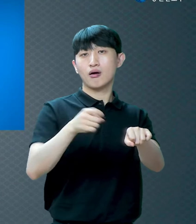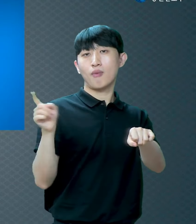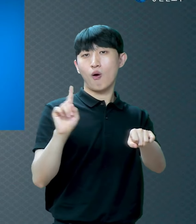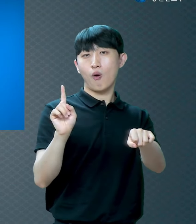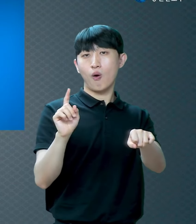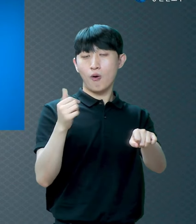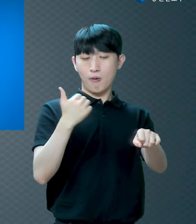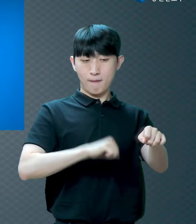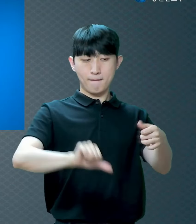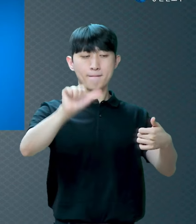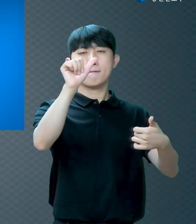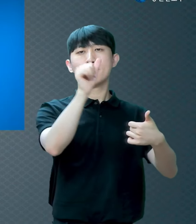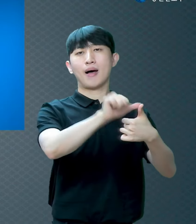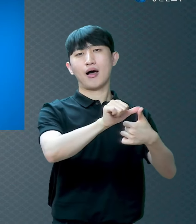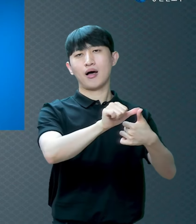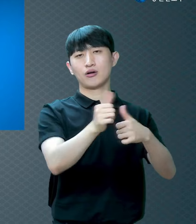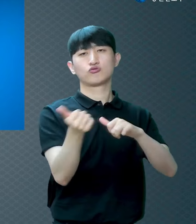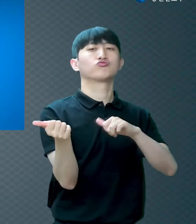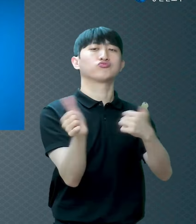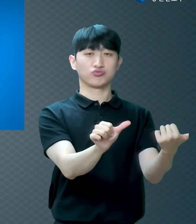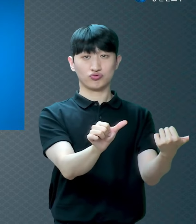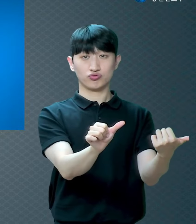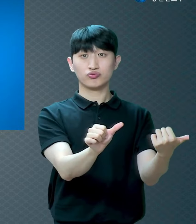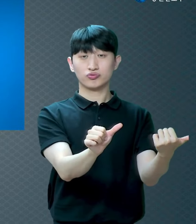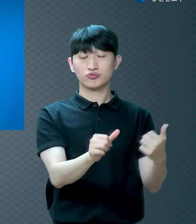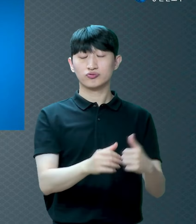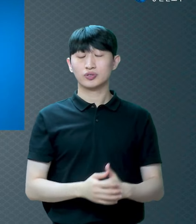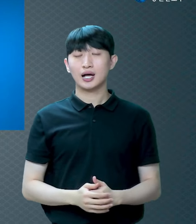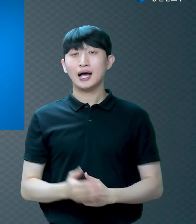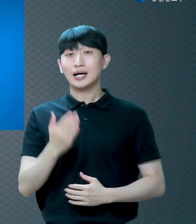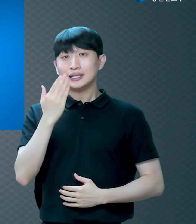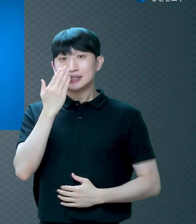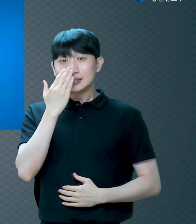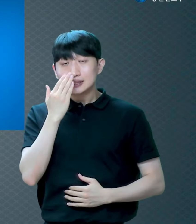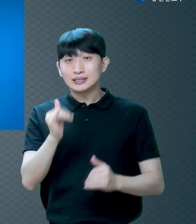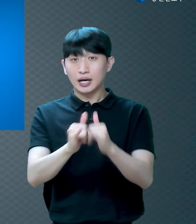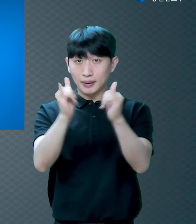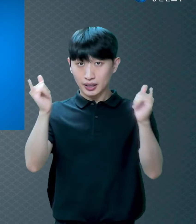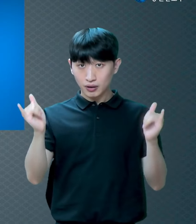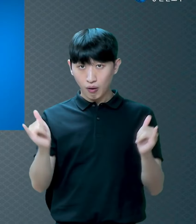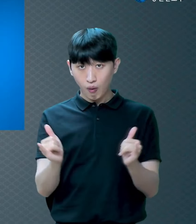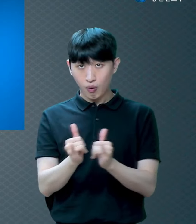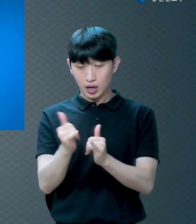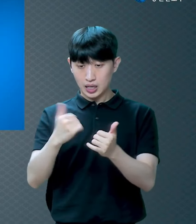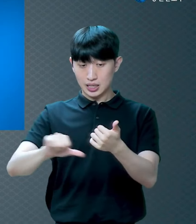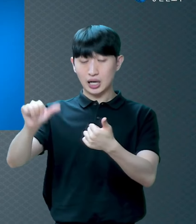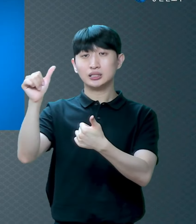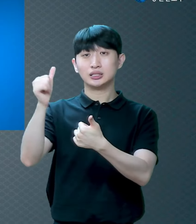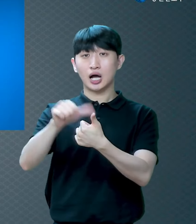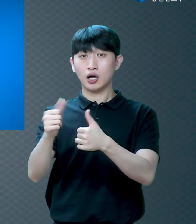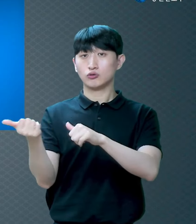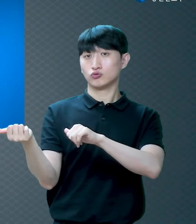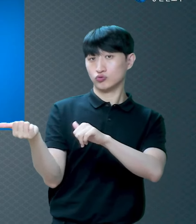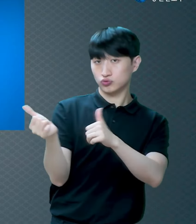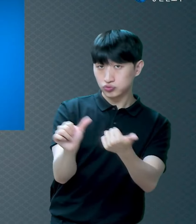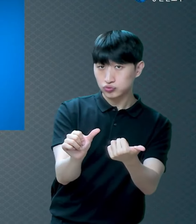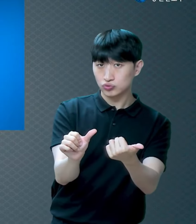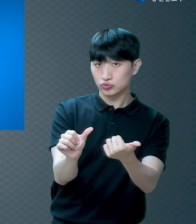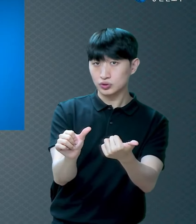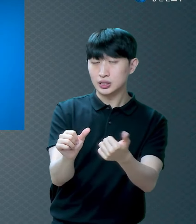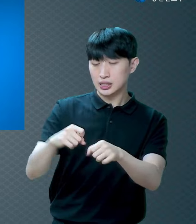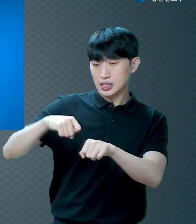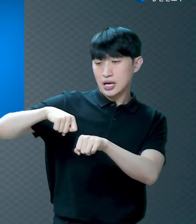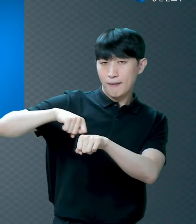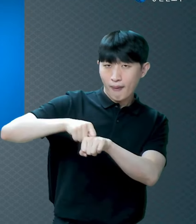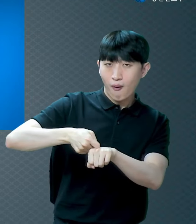그런데 이스라엘 백성들은 이 장자가 죽는 재앙에서 벗어날 수